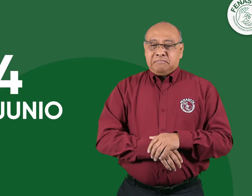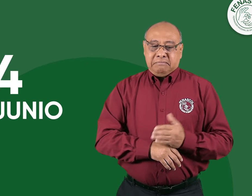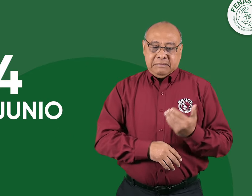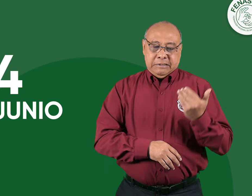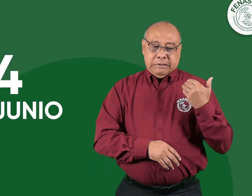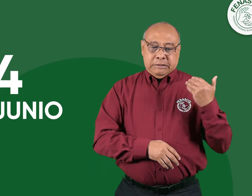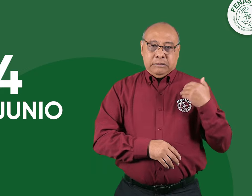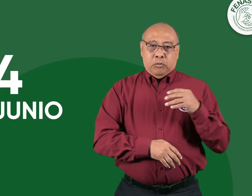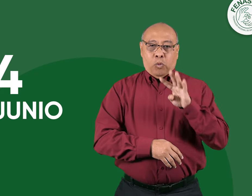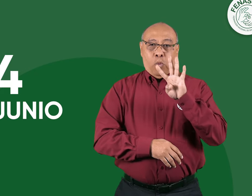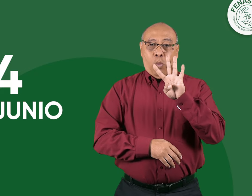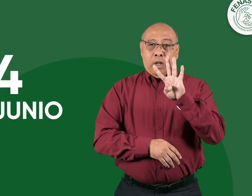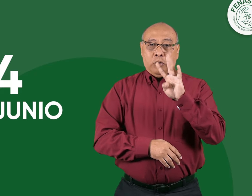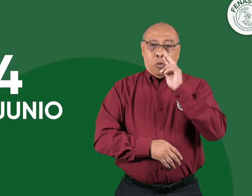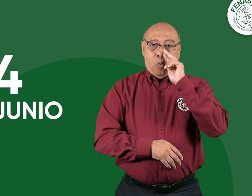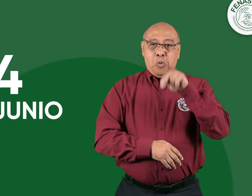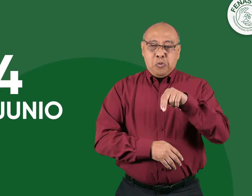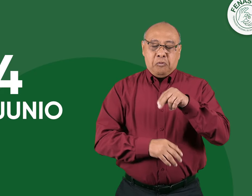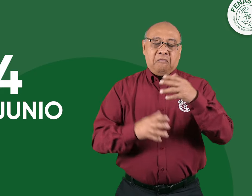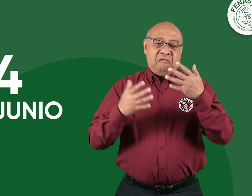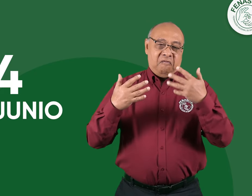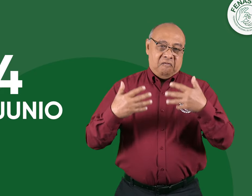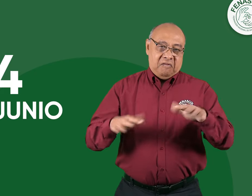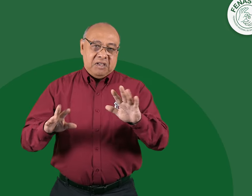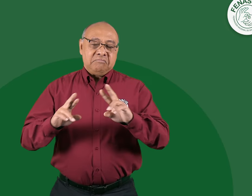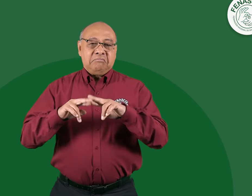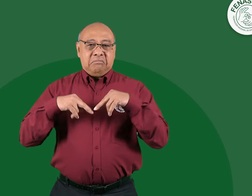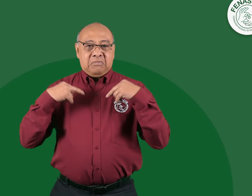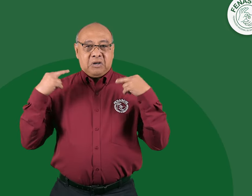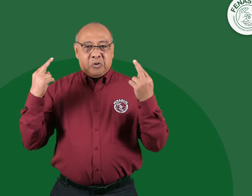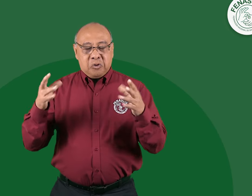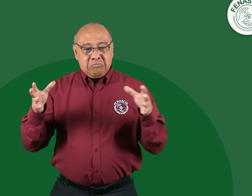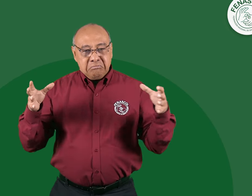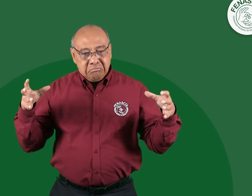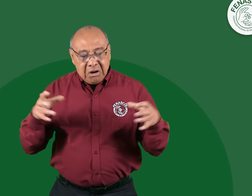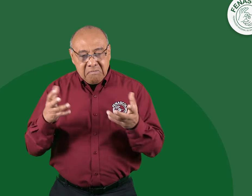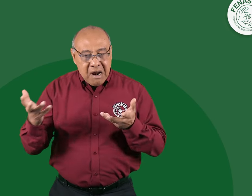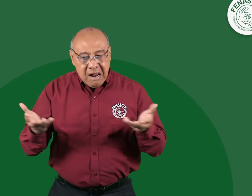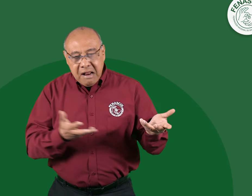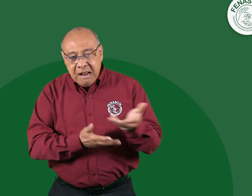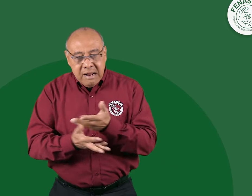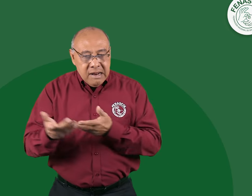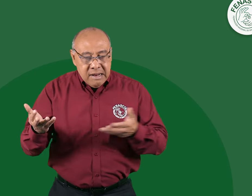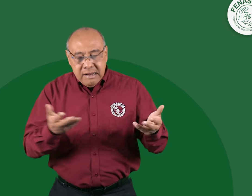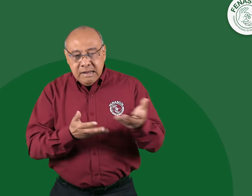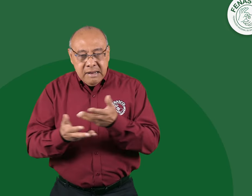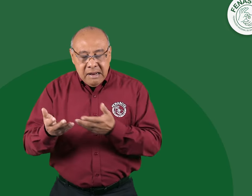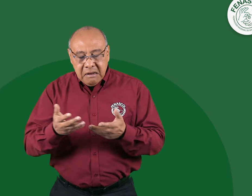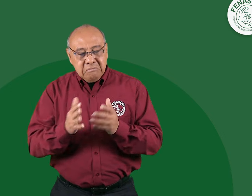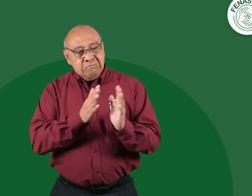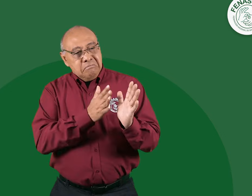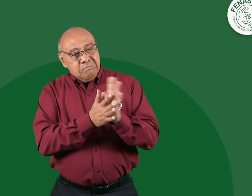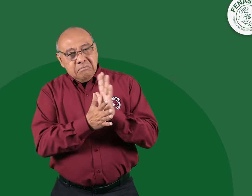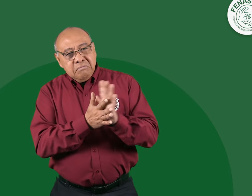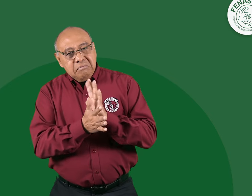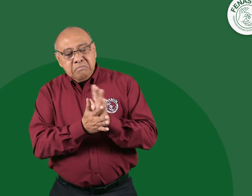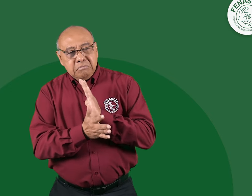llevada a cabo el 4 de junio. Estuvimos en dicha reunión en un espacio de diálogo en el cual se nos informó que la semana